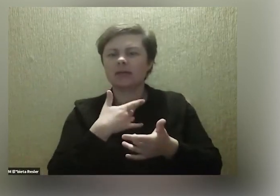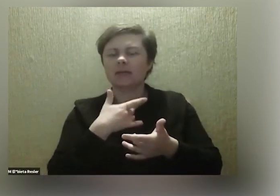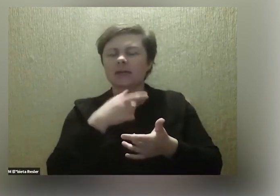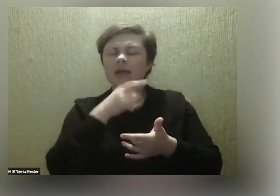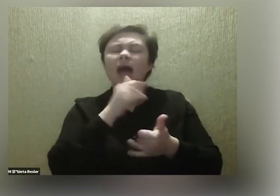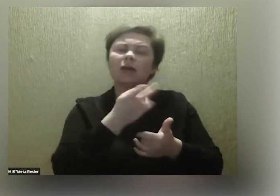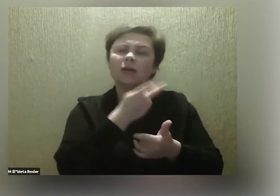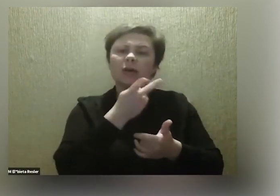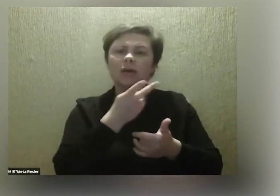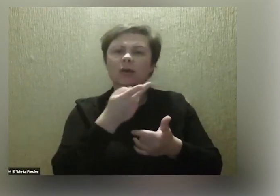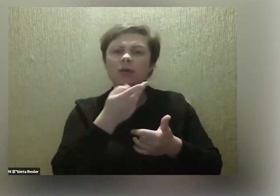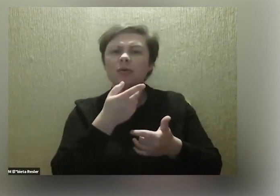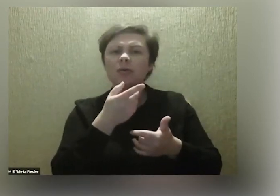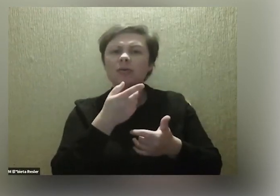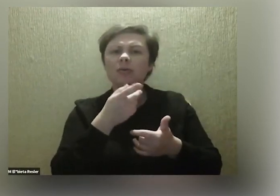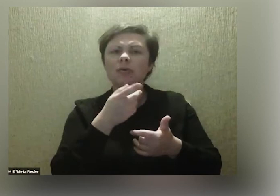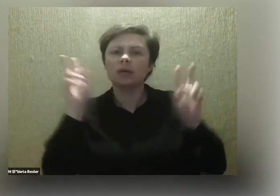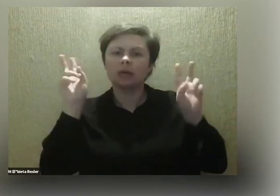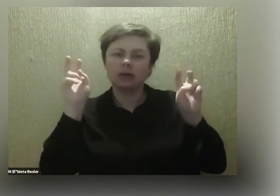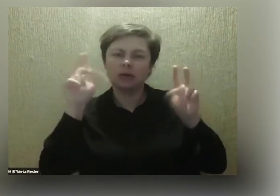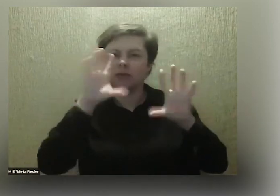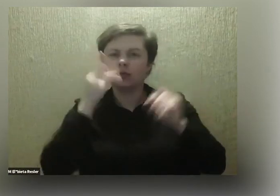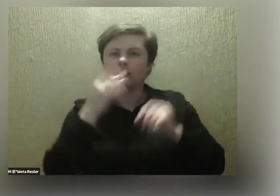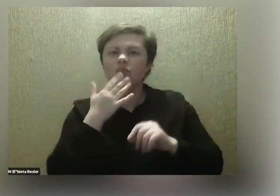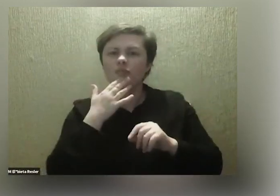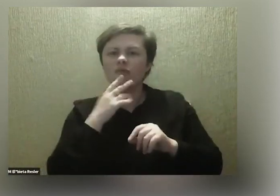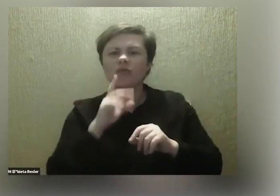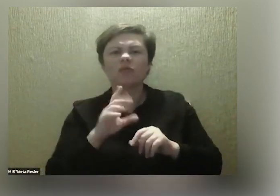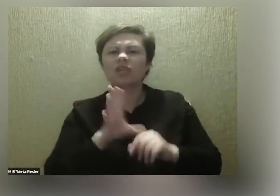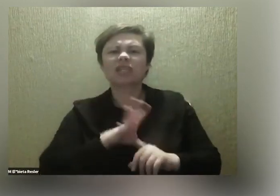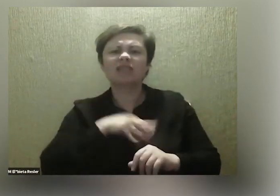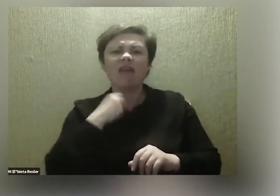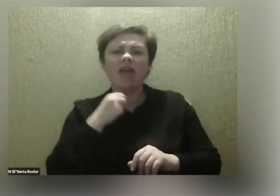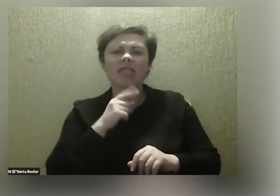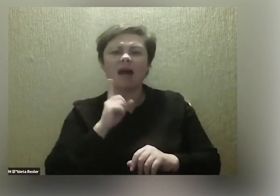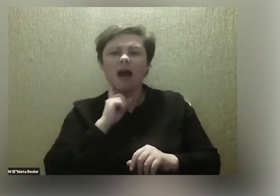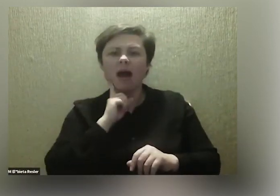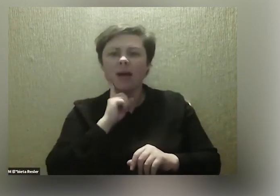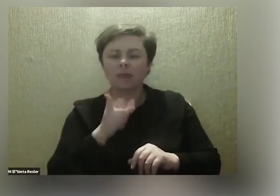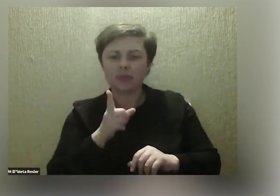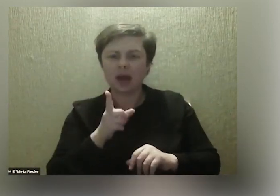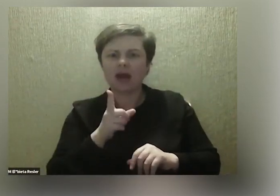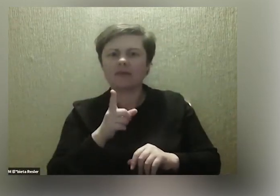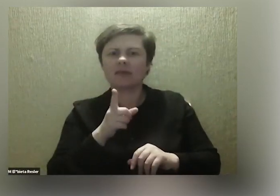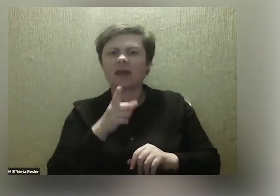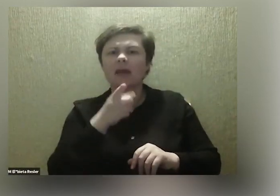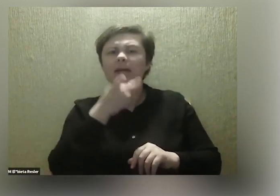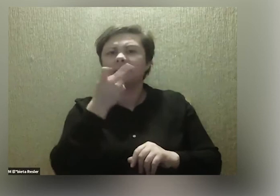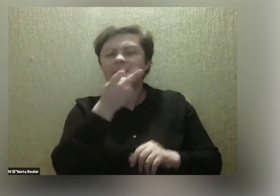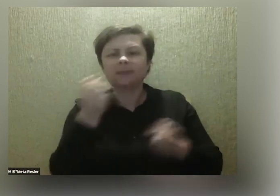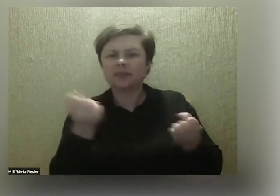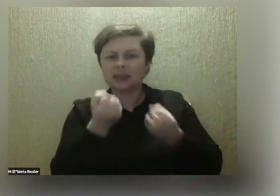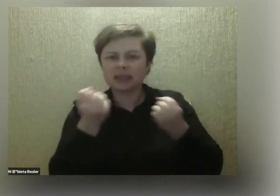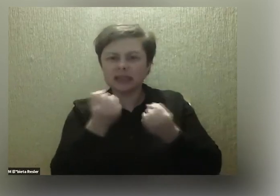stanowiskach świętych praw? Bardzo bym chciał, bardzo bym chciał w wierzyć. Staram się, staram się tego nie